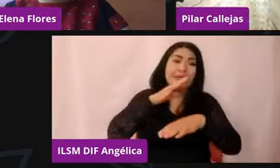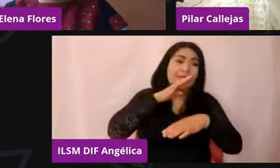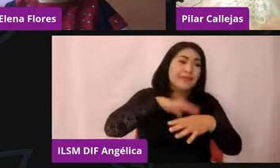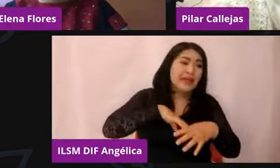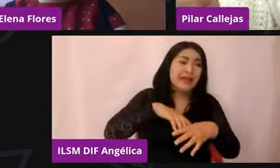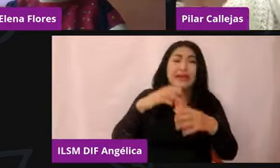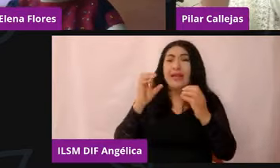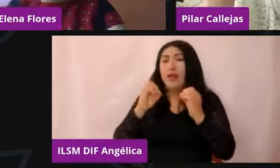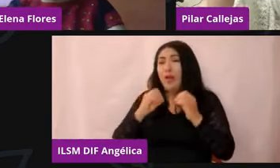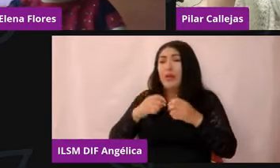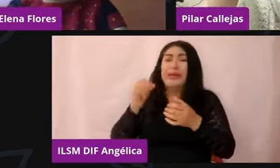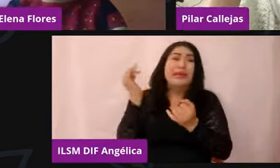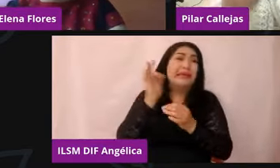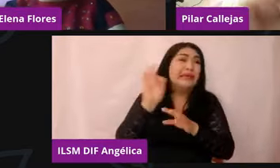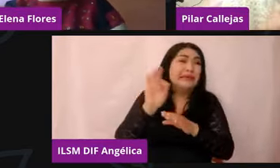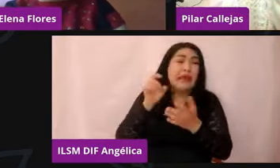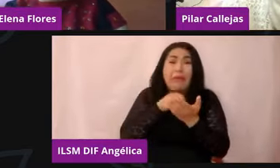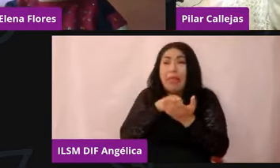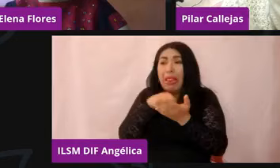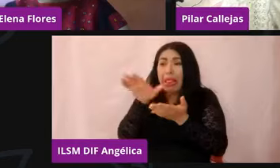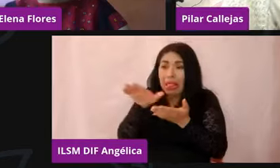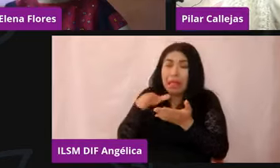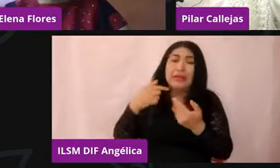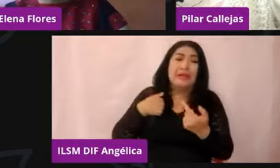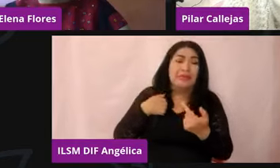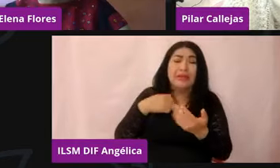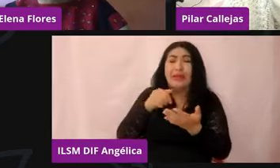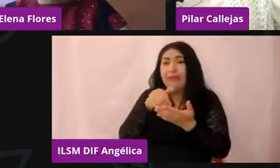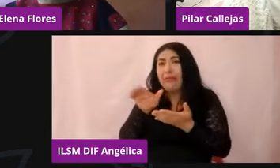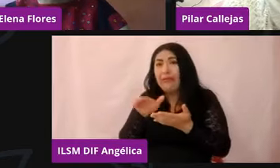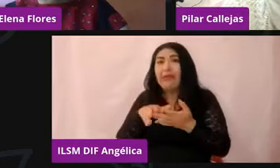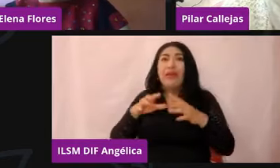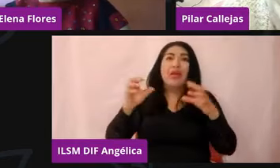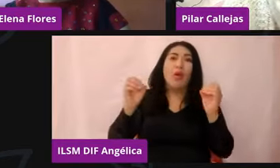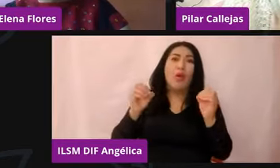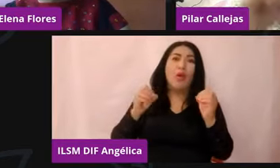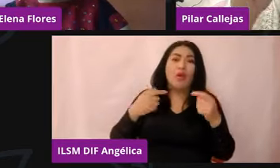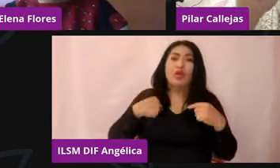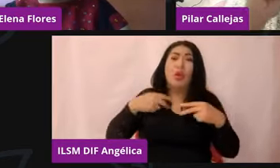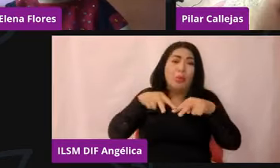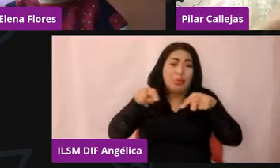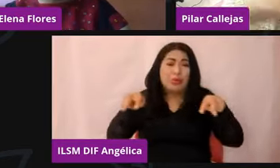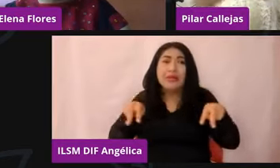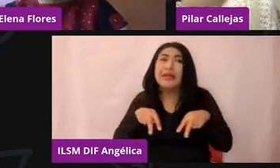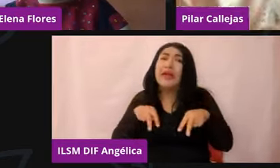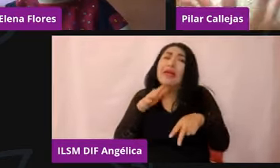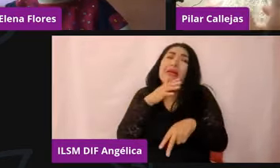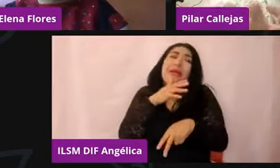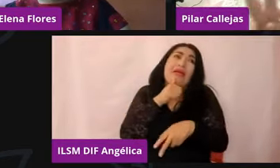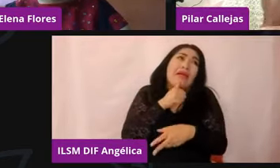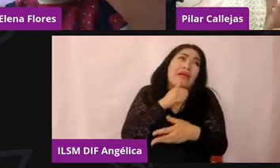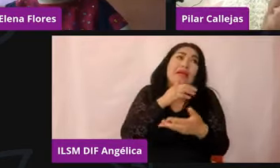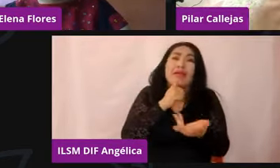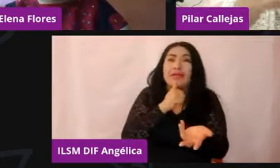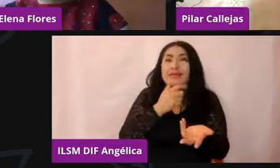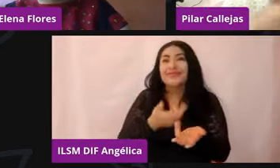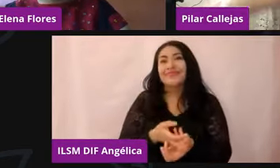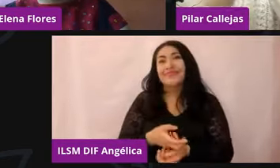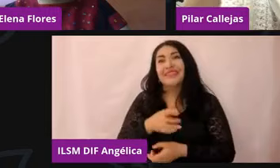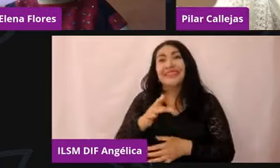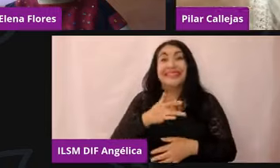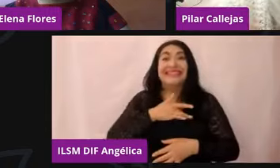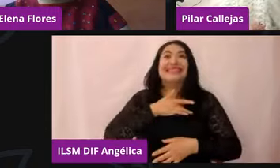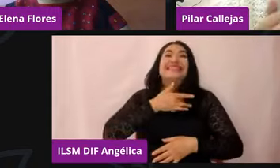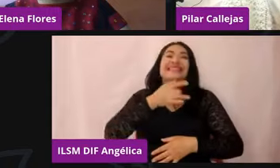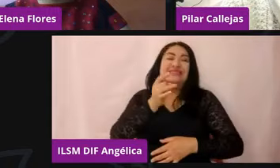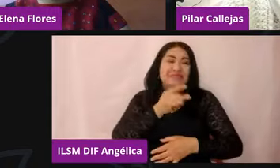me van a sacar, seguramente por ser población vulnerable no voy a ser capaz, seguramente no, y también vienen estos miedos de es que ya